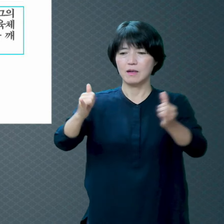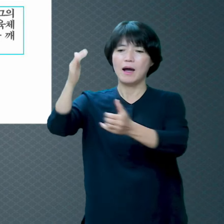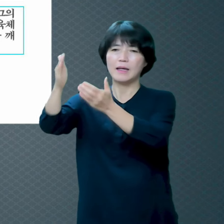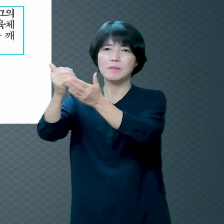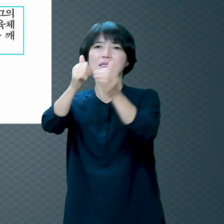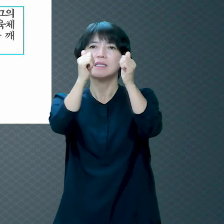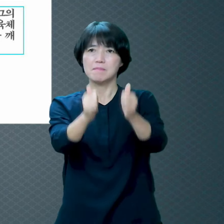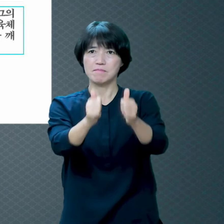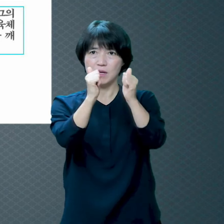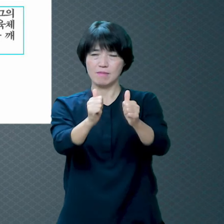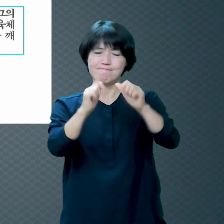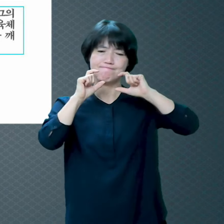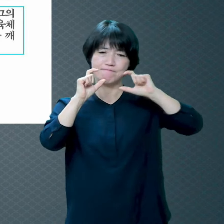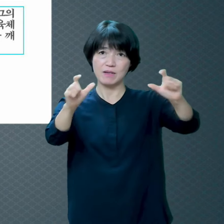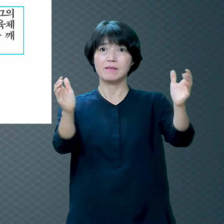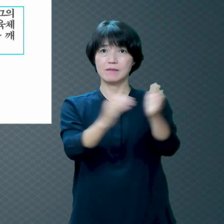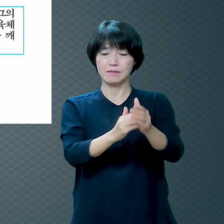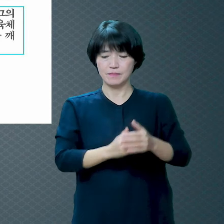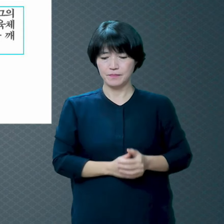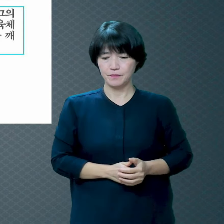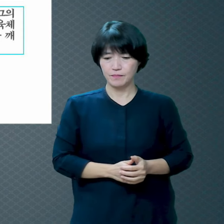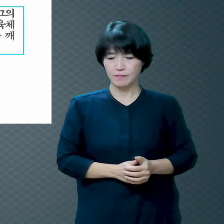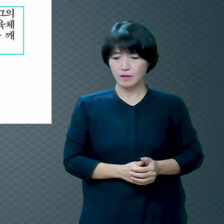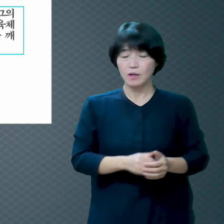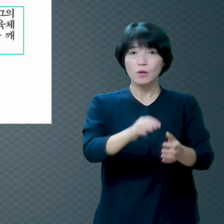하나님의 의도가 악해요?